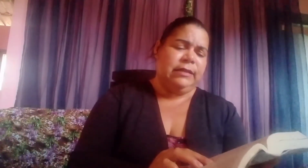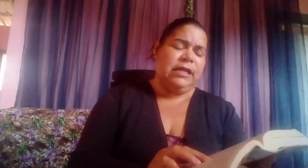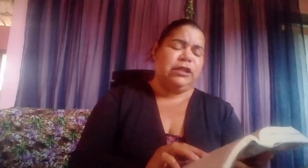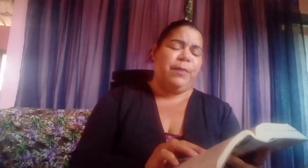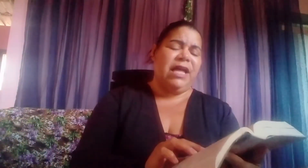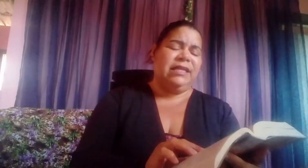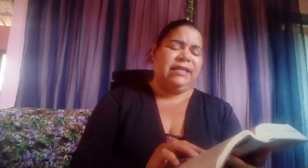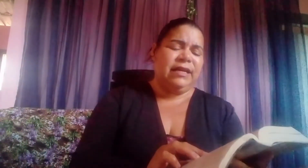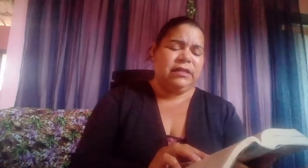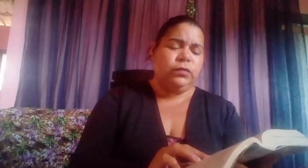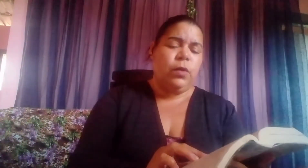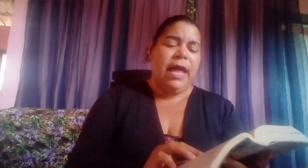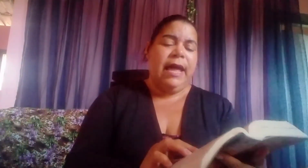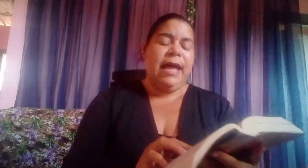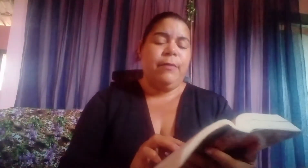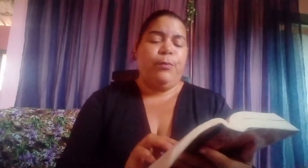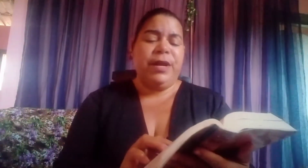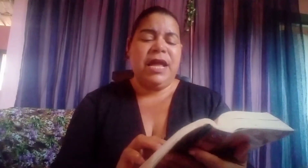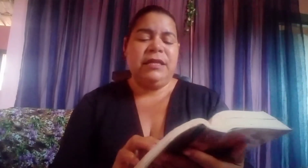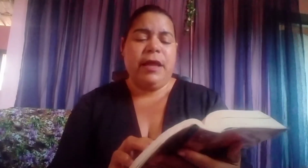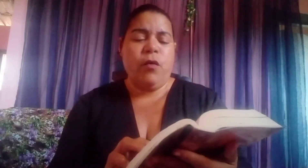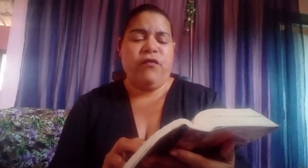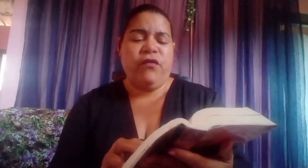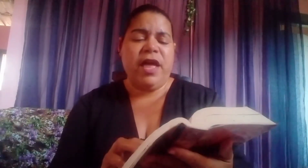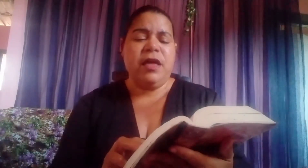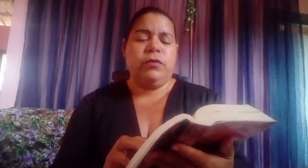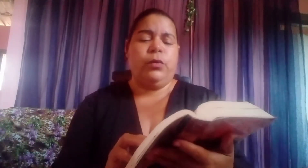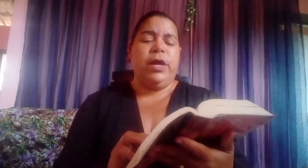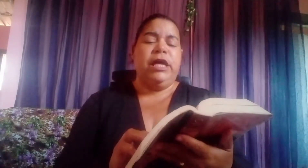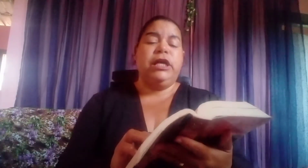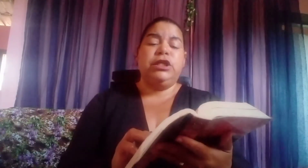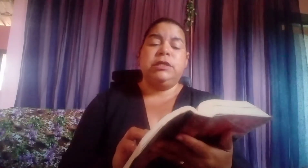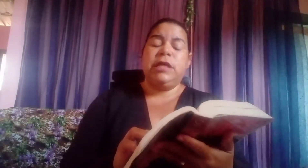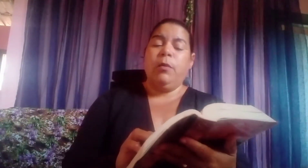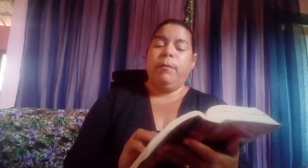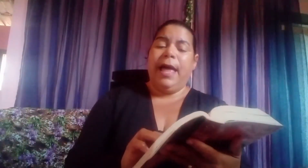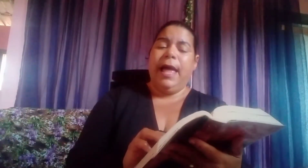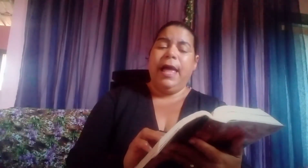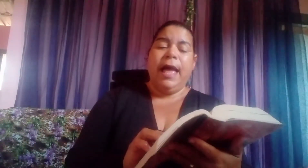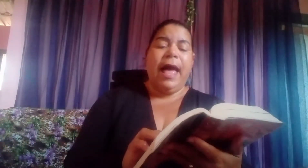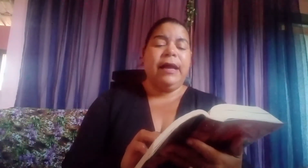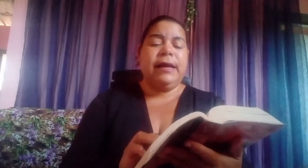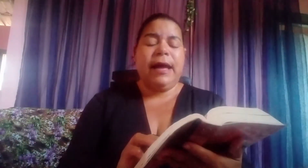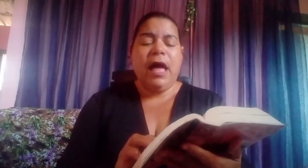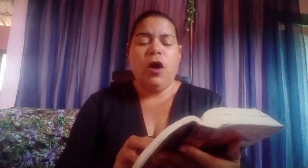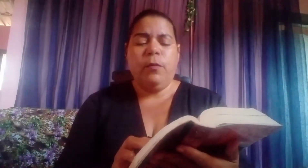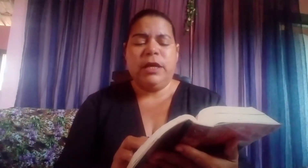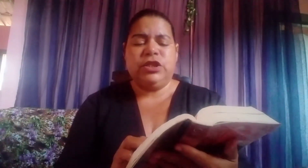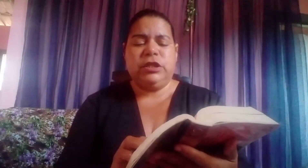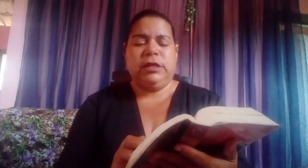despertando, repreendeu o vento e disse ao mar, Acalma-te,